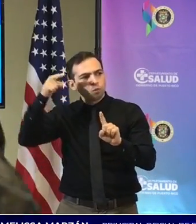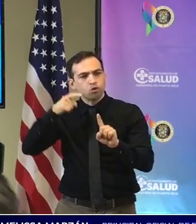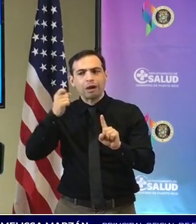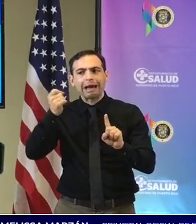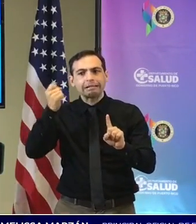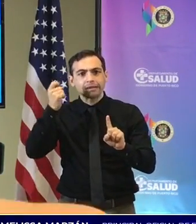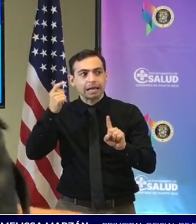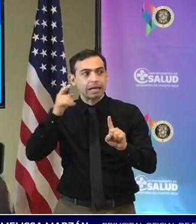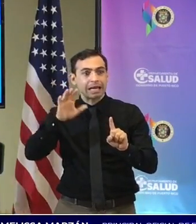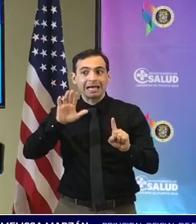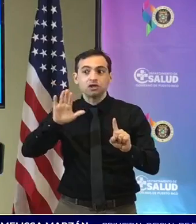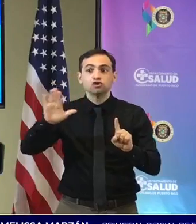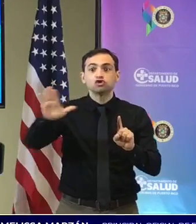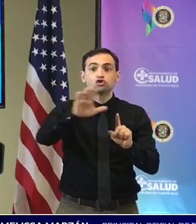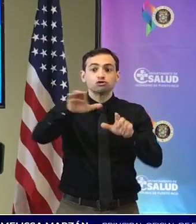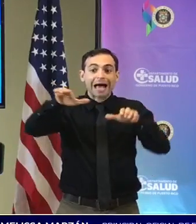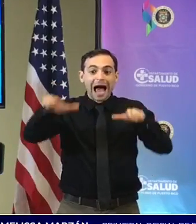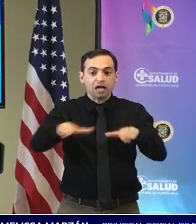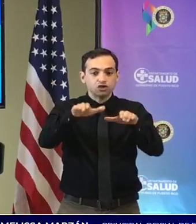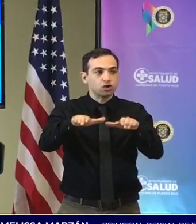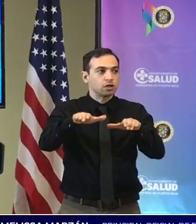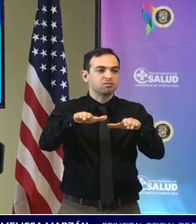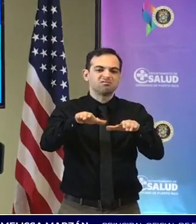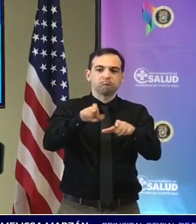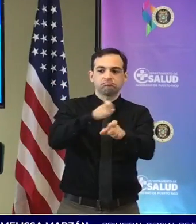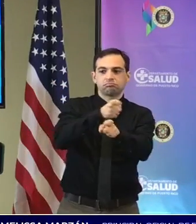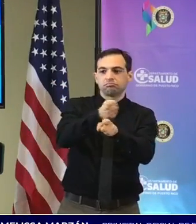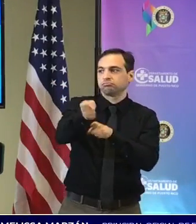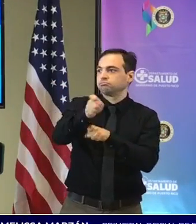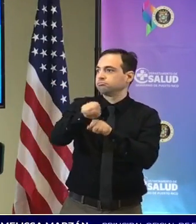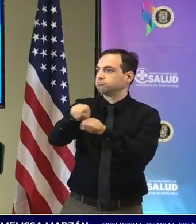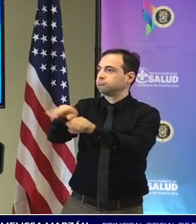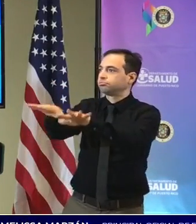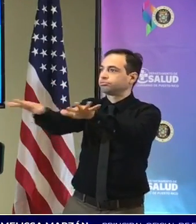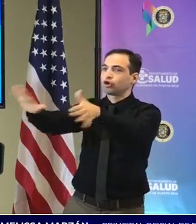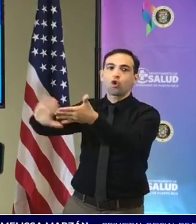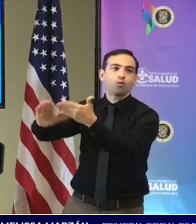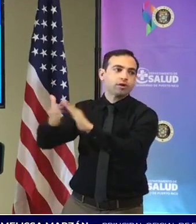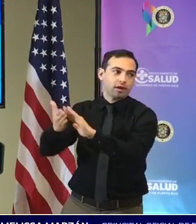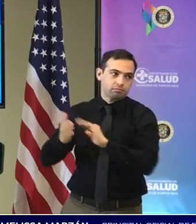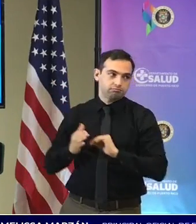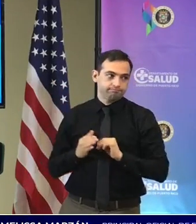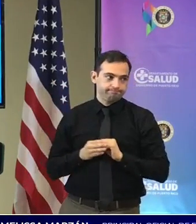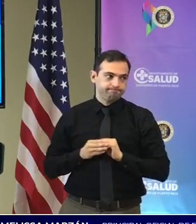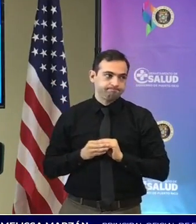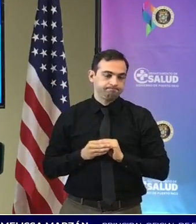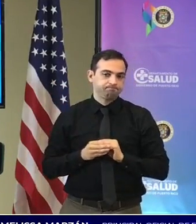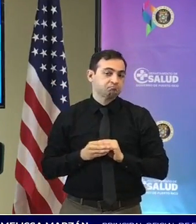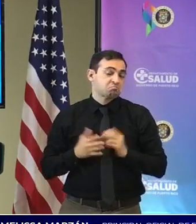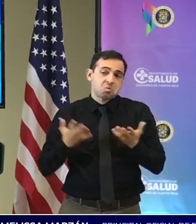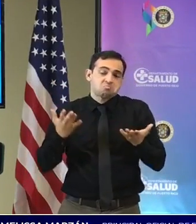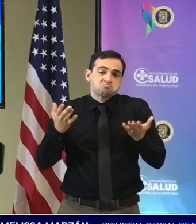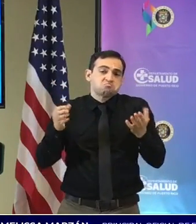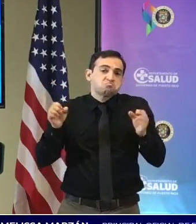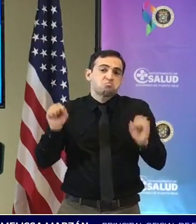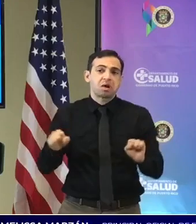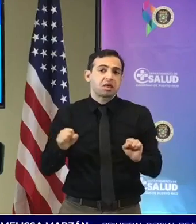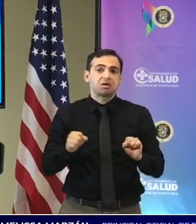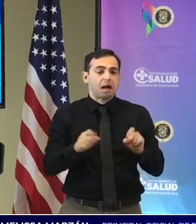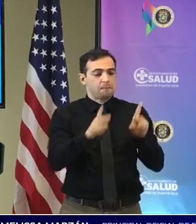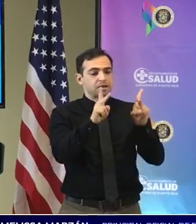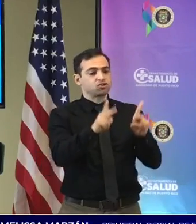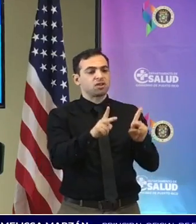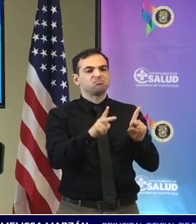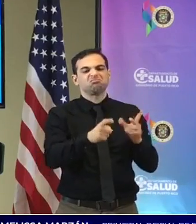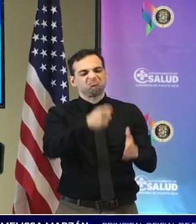sus acciones inciden en lo que pasa en sus comunidades le podemos dar una multa de 5 mil dólares a una persona